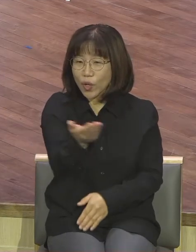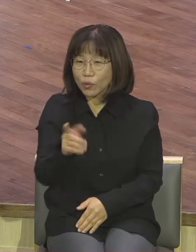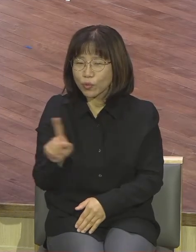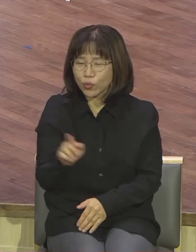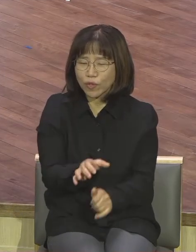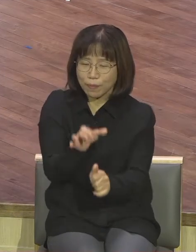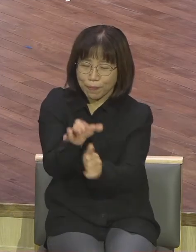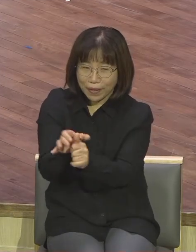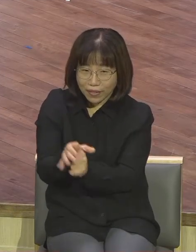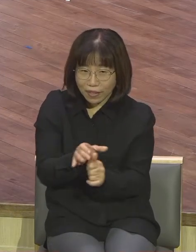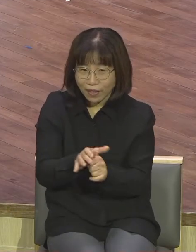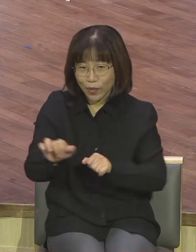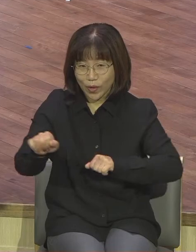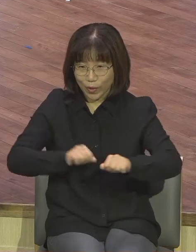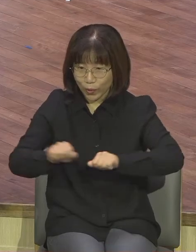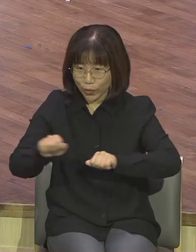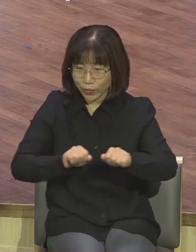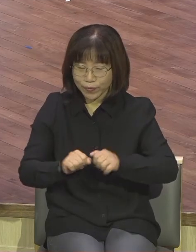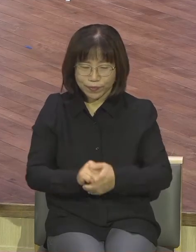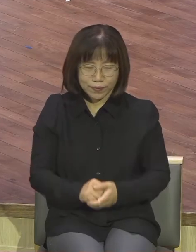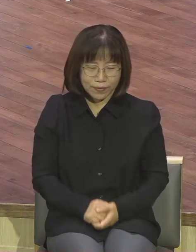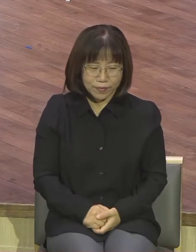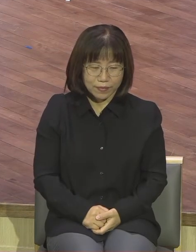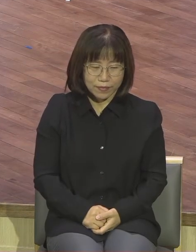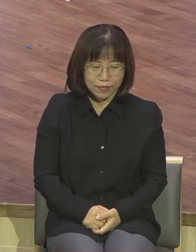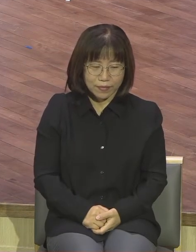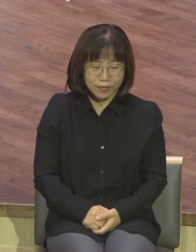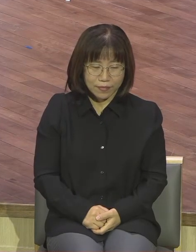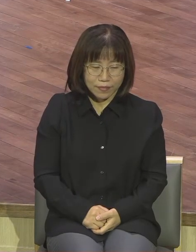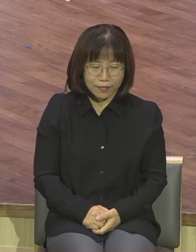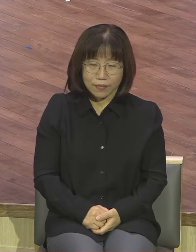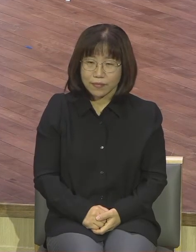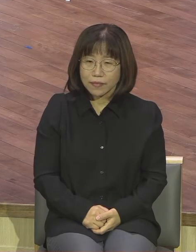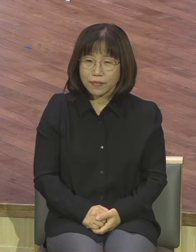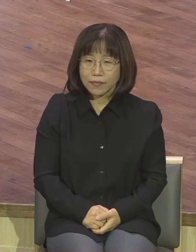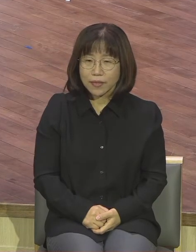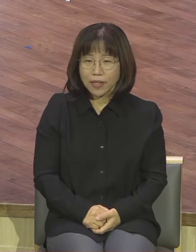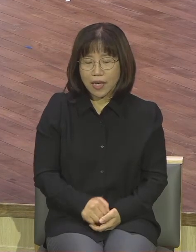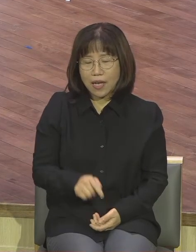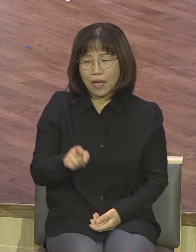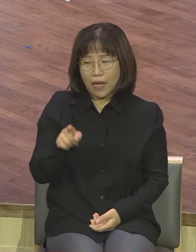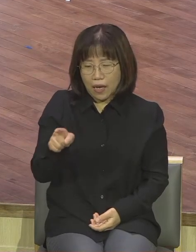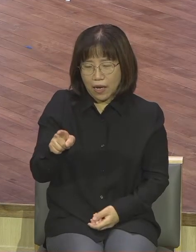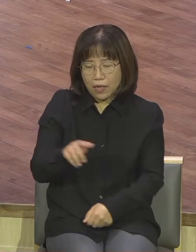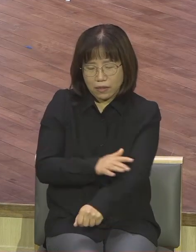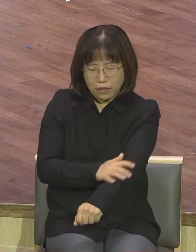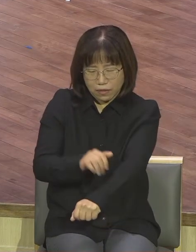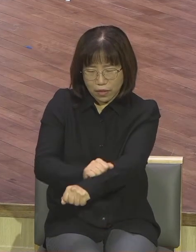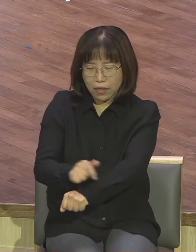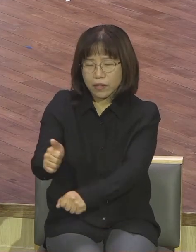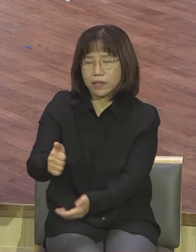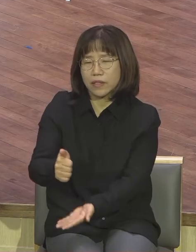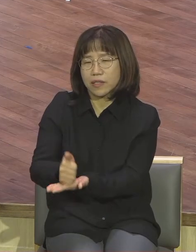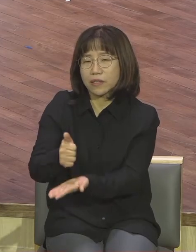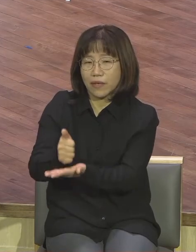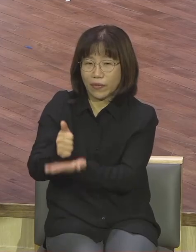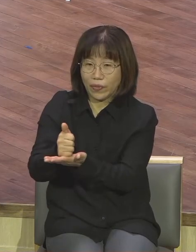구역에 지역에서 특징이 뭐냐 칭찬받는 사람이에요 모든 사람이 다